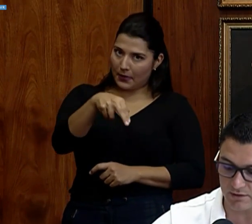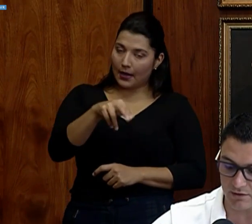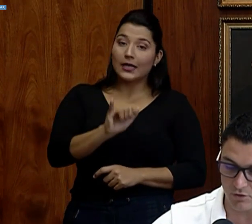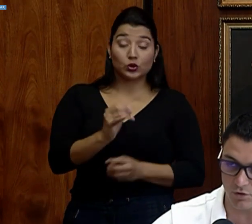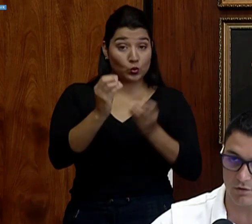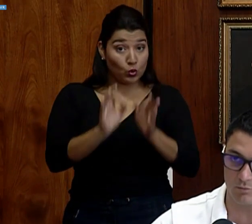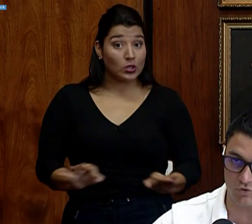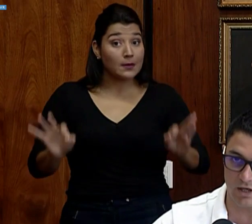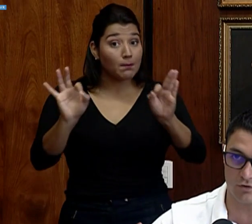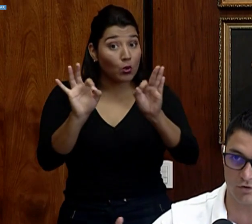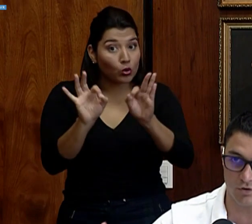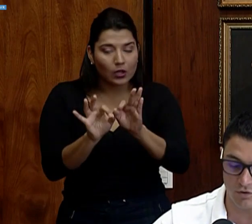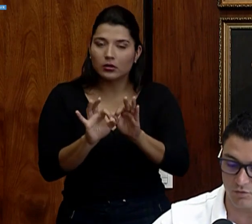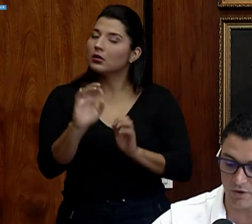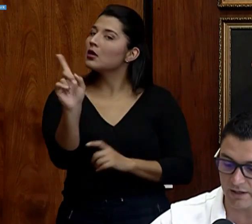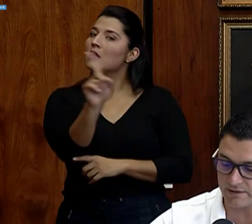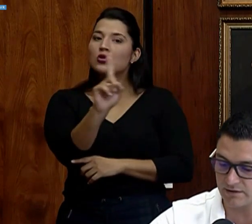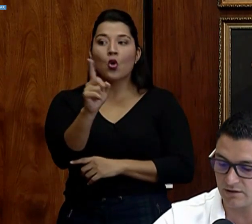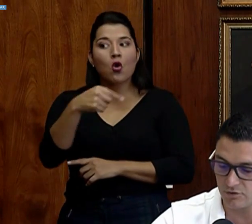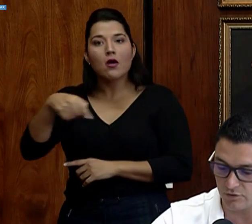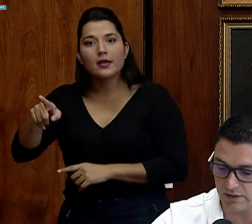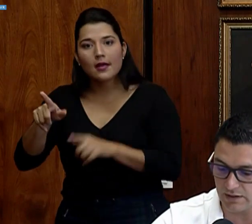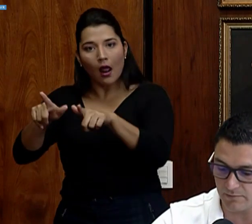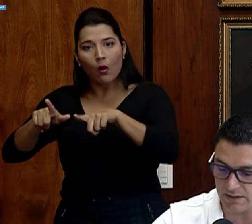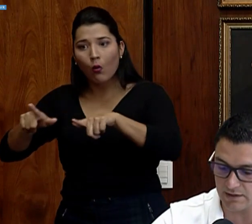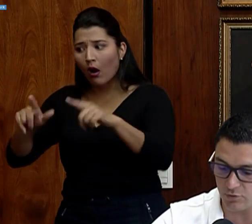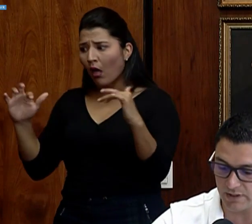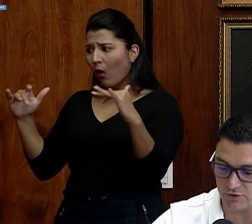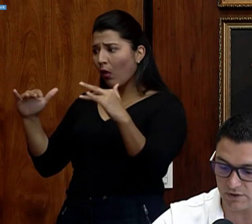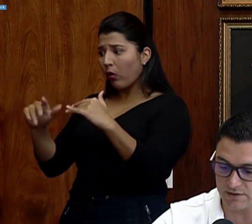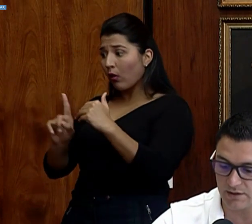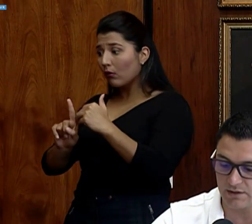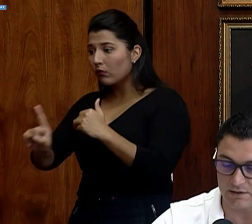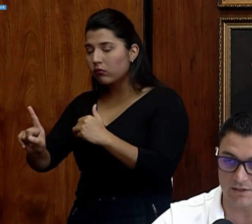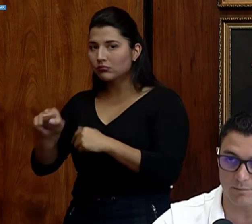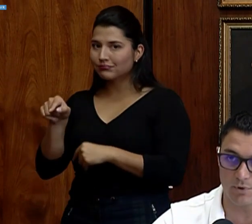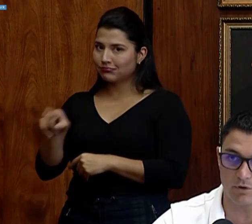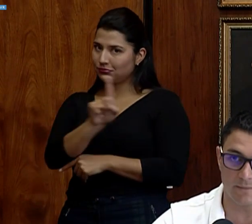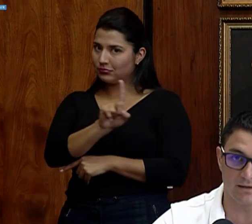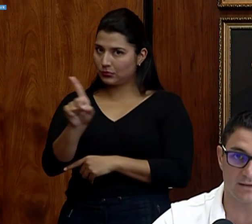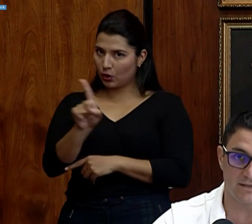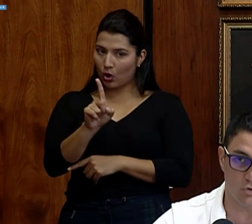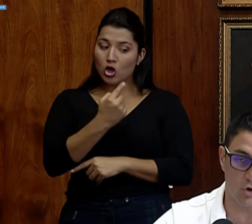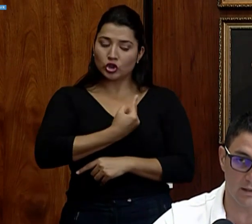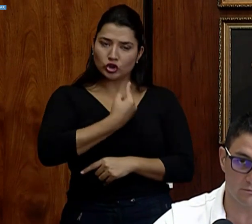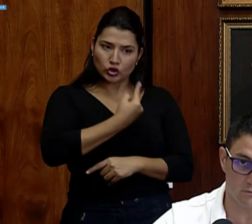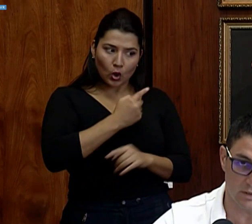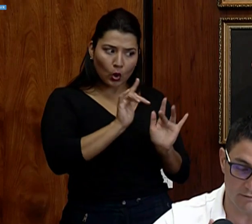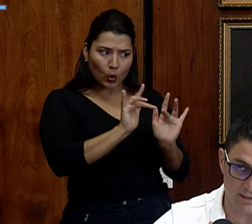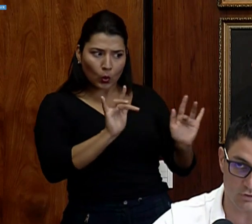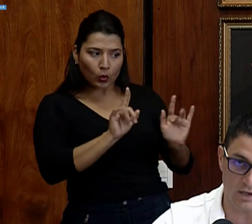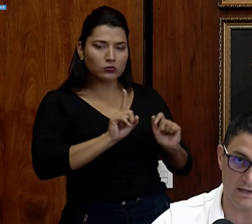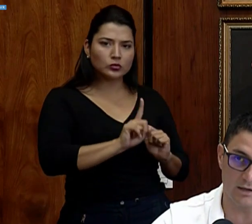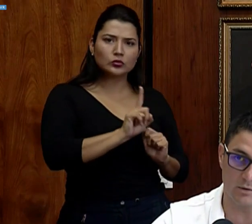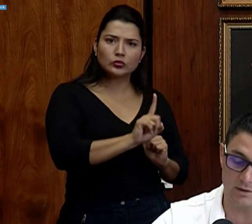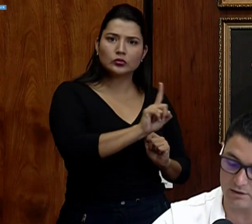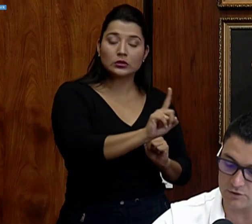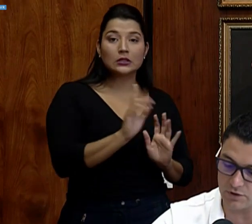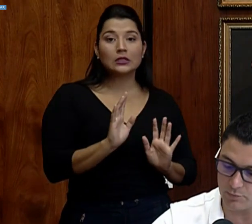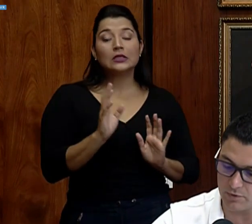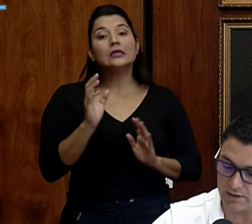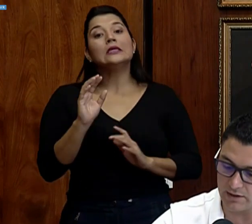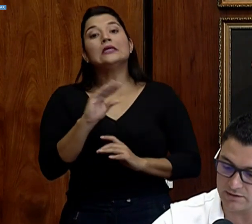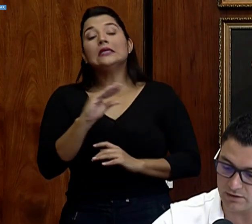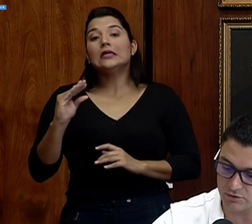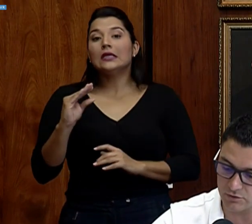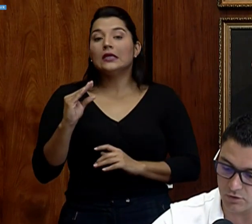importante, no buscando lugares donde haya más aglomeraciones y siempre obviamente si tocan, evitar tocar algo en la